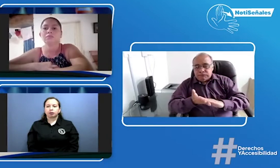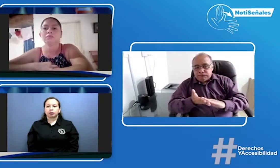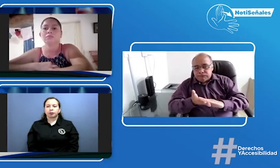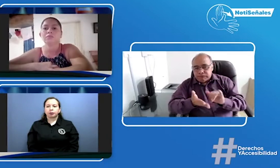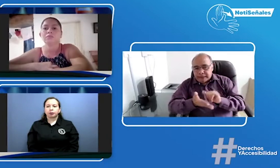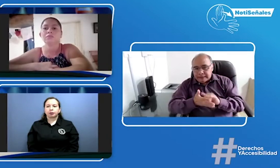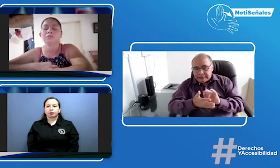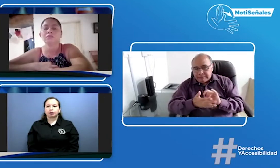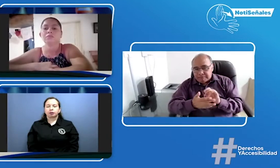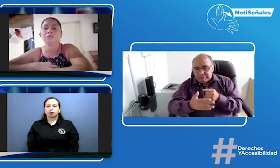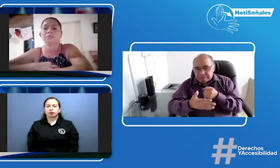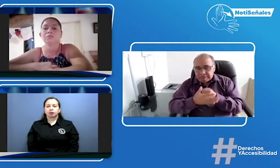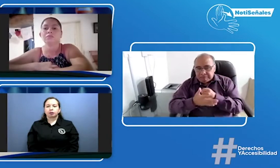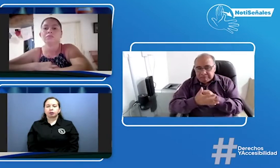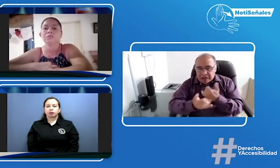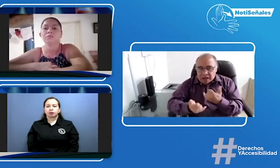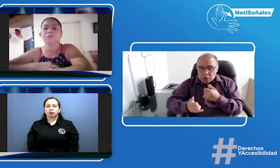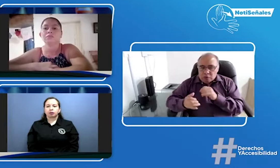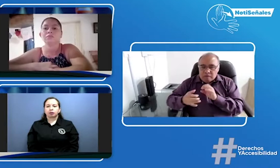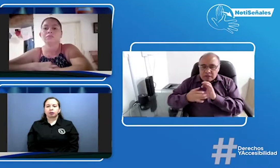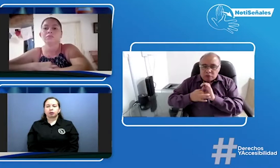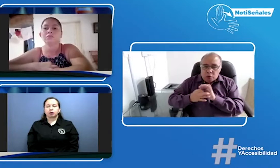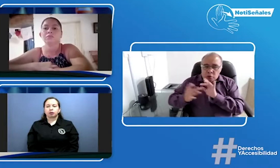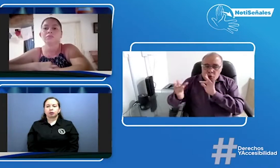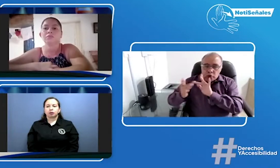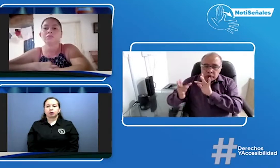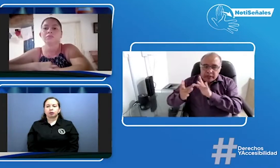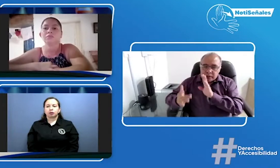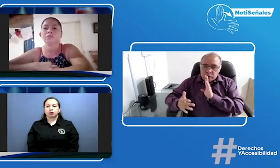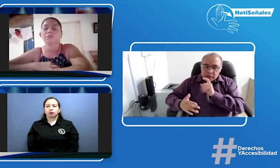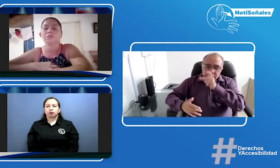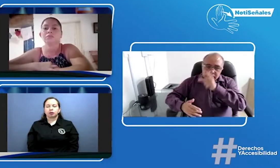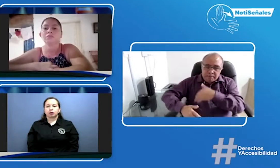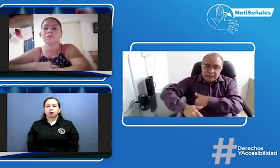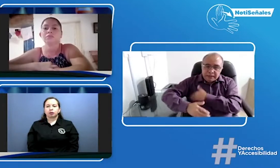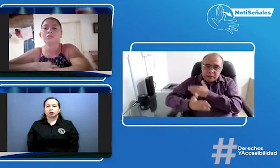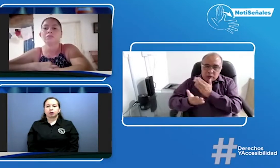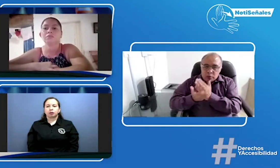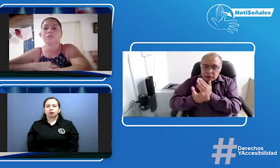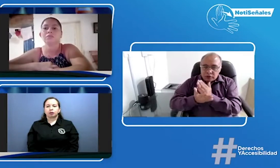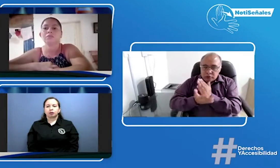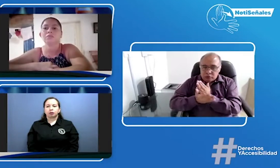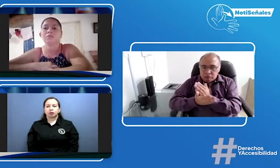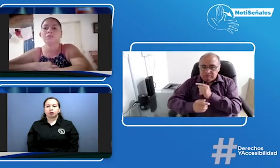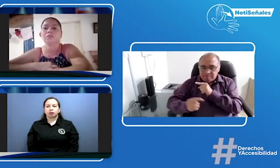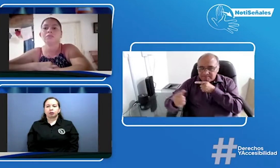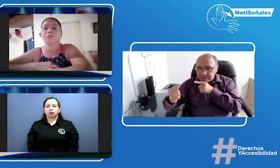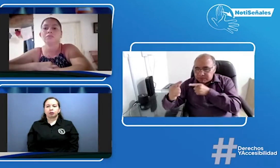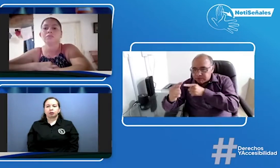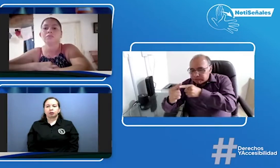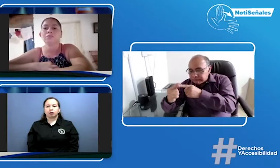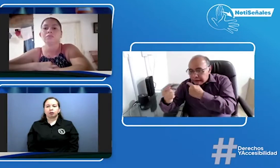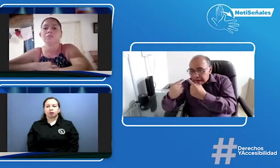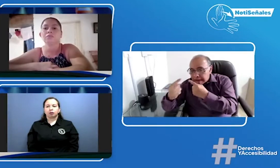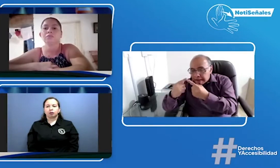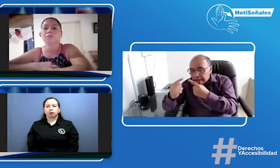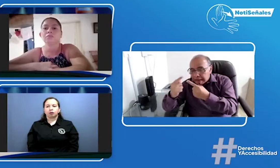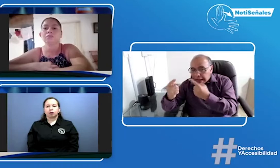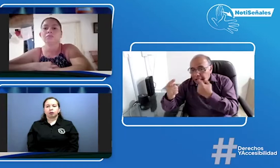que en este segundo semestre esta situación se pueda solucionar de la mejor manera. Tenemos una persona de contacto allí en